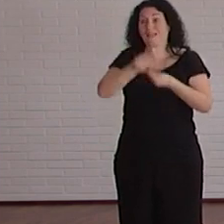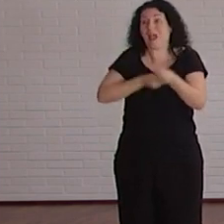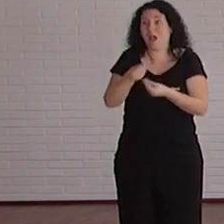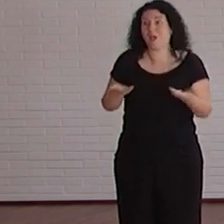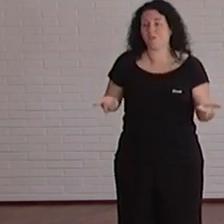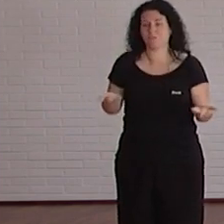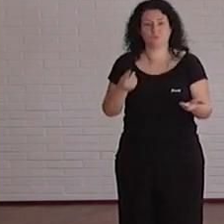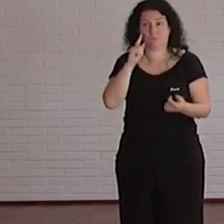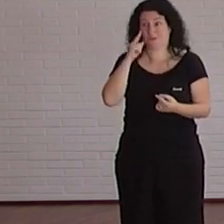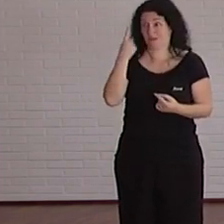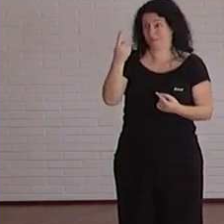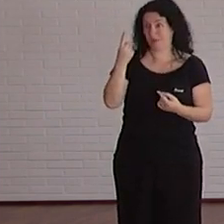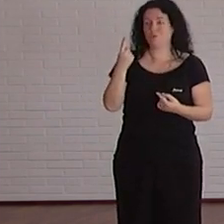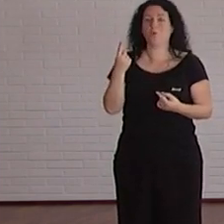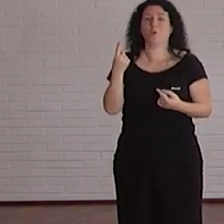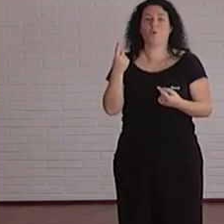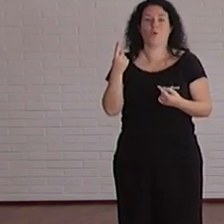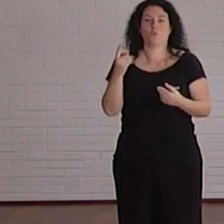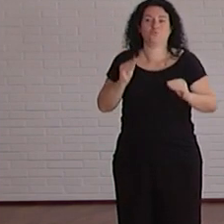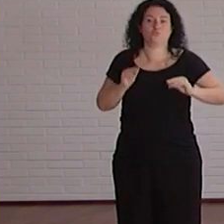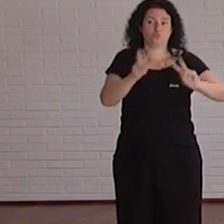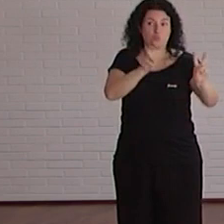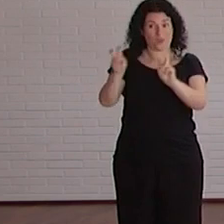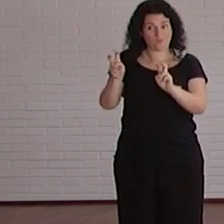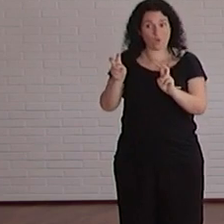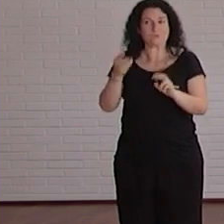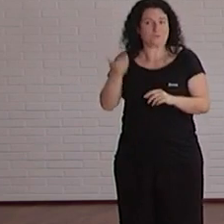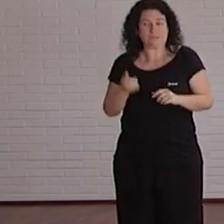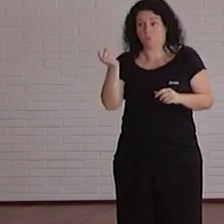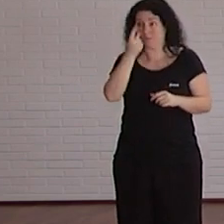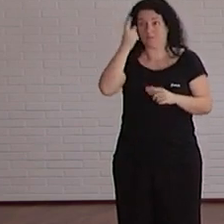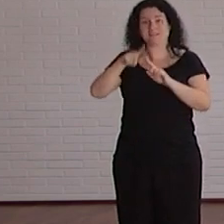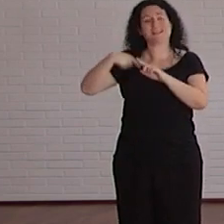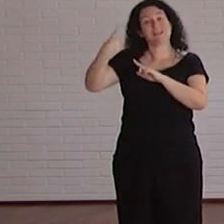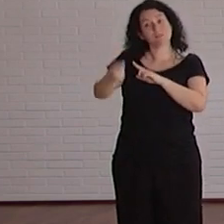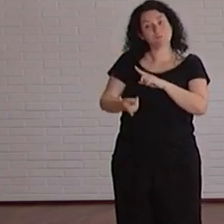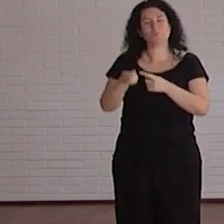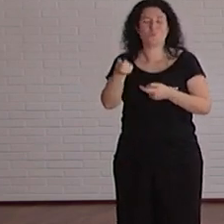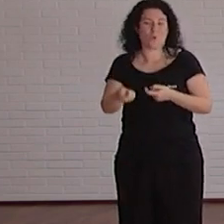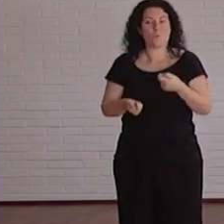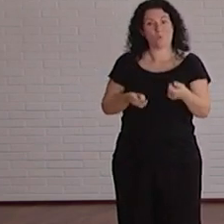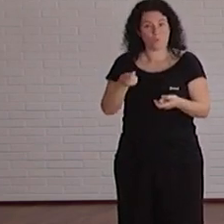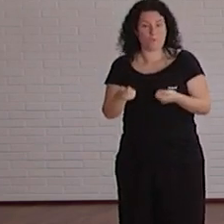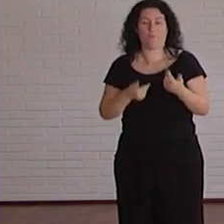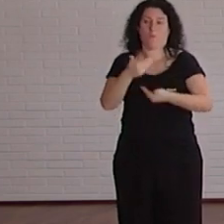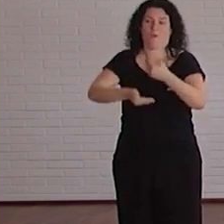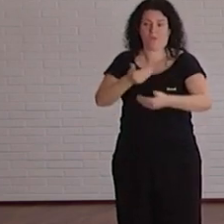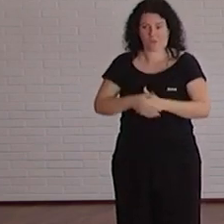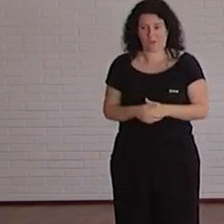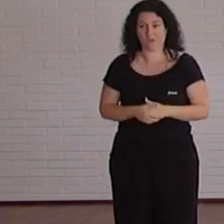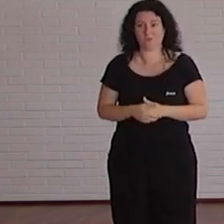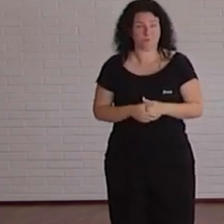primero se vayan haciendo los nuevos los más importantes y luego pues poco a poco ir avanzando ¿vale?